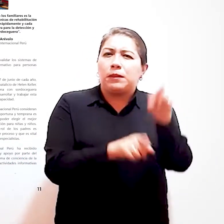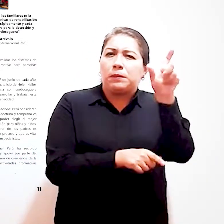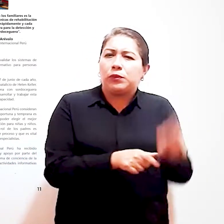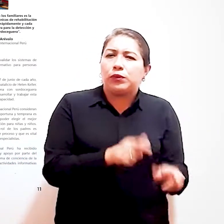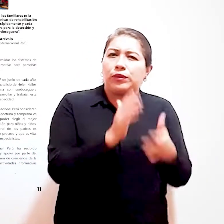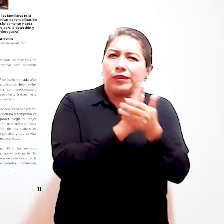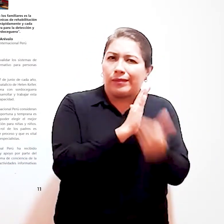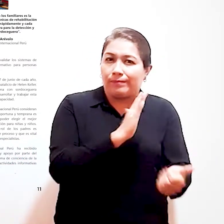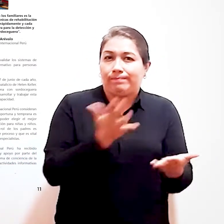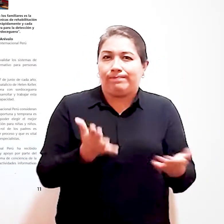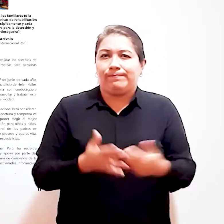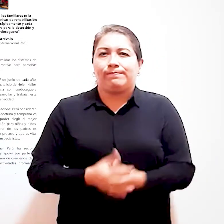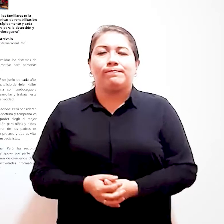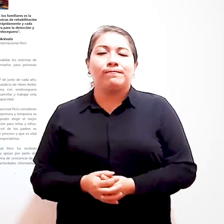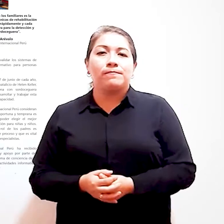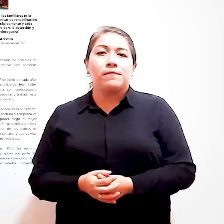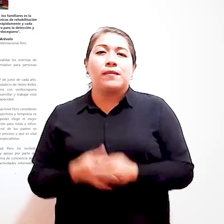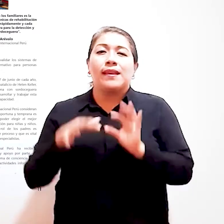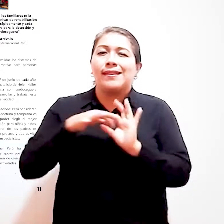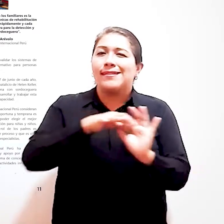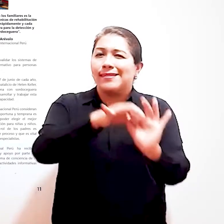manos de especialistas